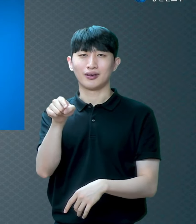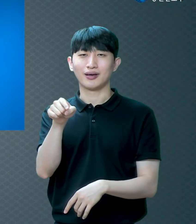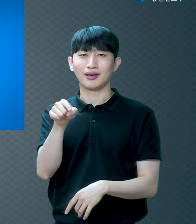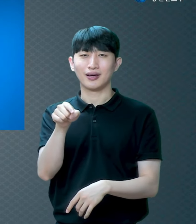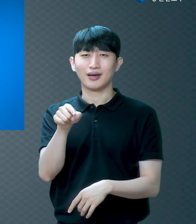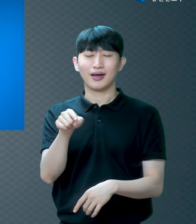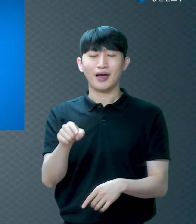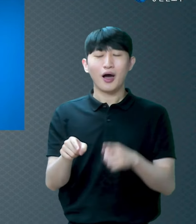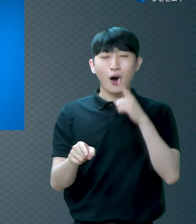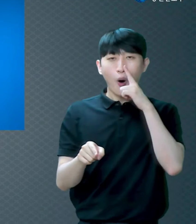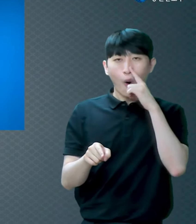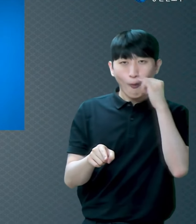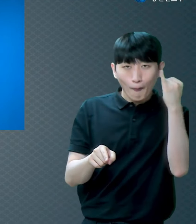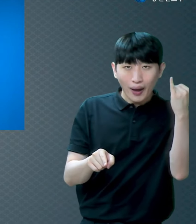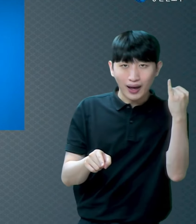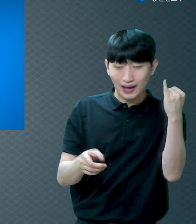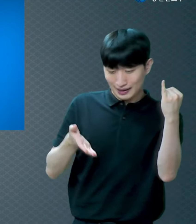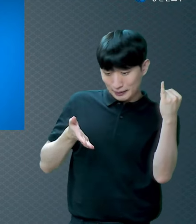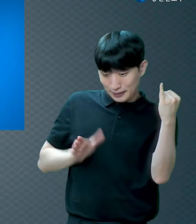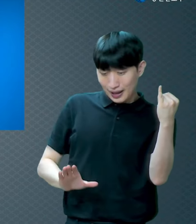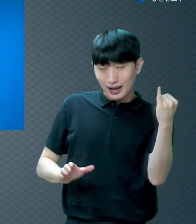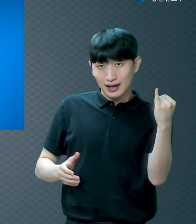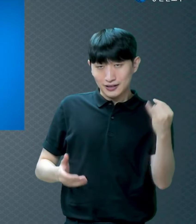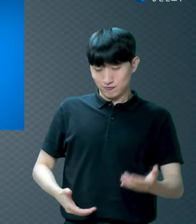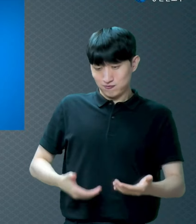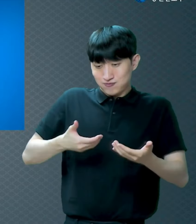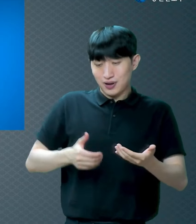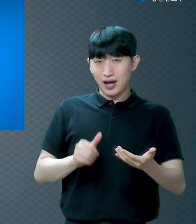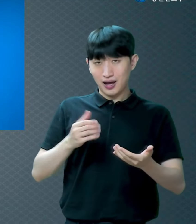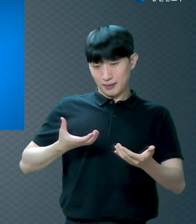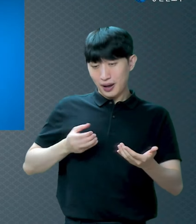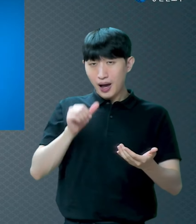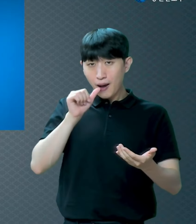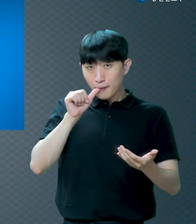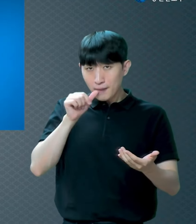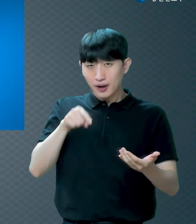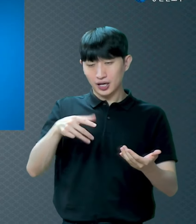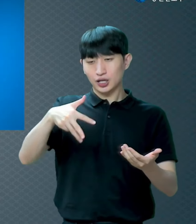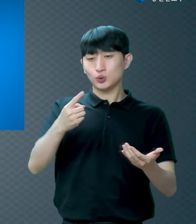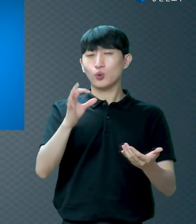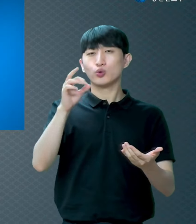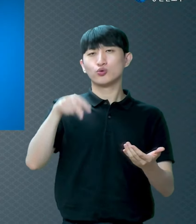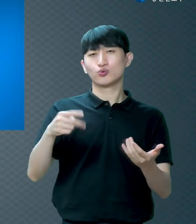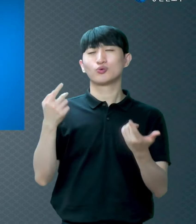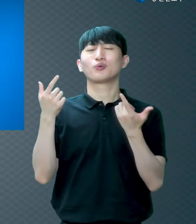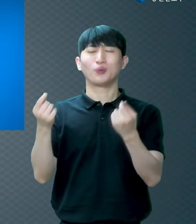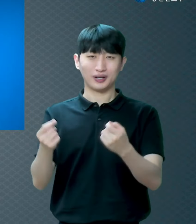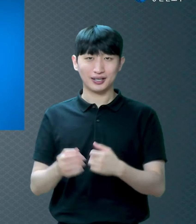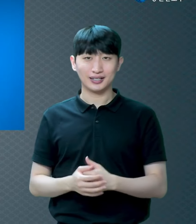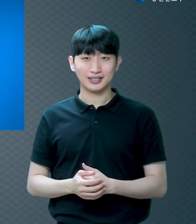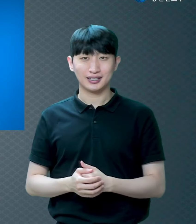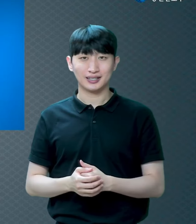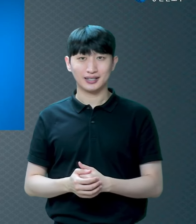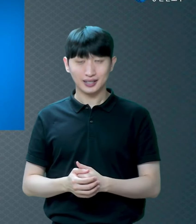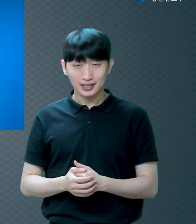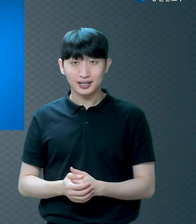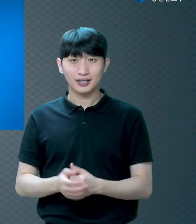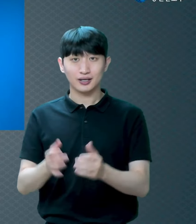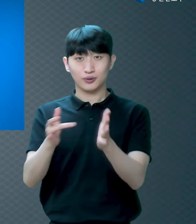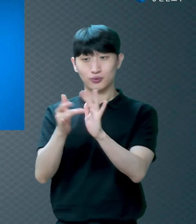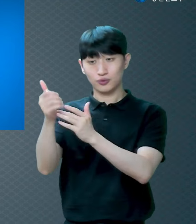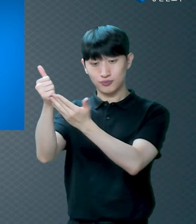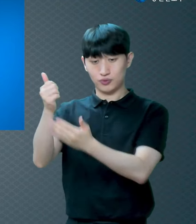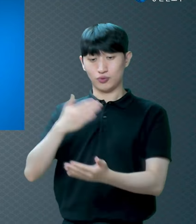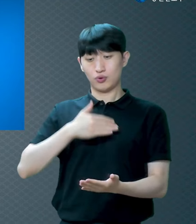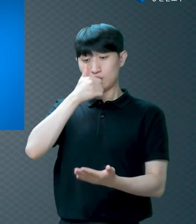같아요 왜 어떻게 살아야 할까 하나님이 예수님 보내서 내 죄를 용서하시고 천국